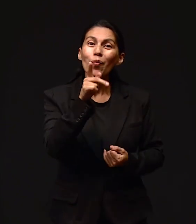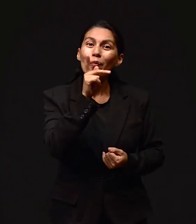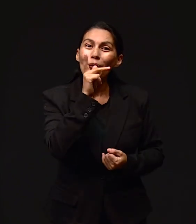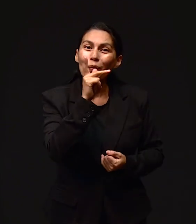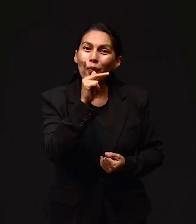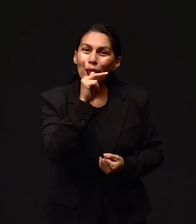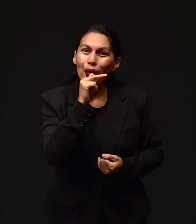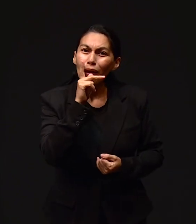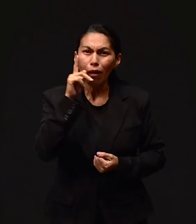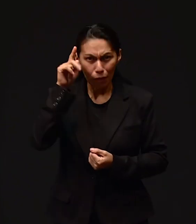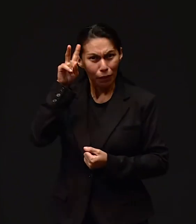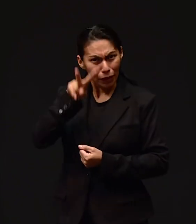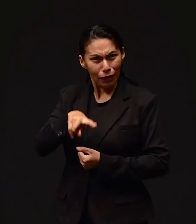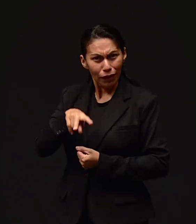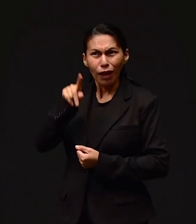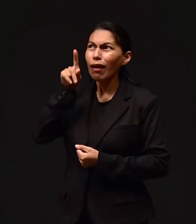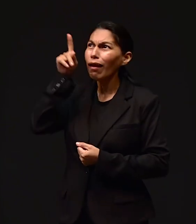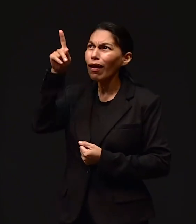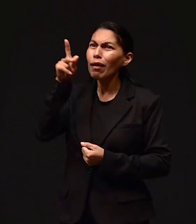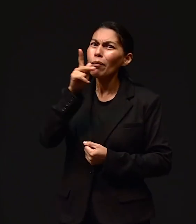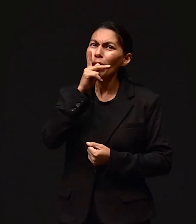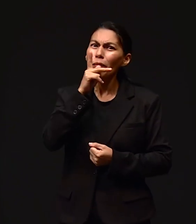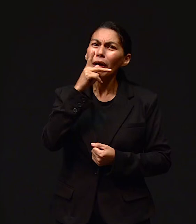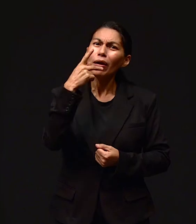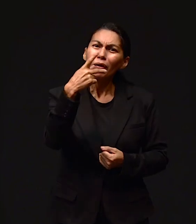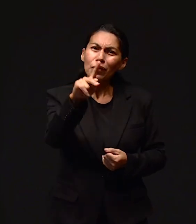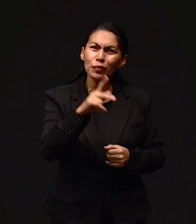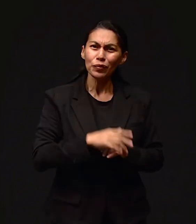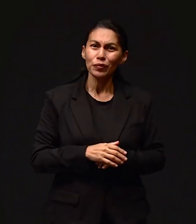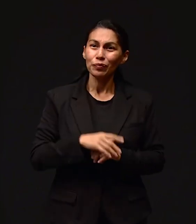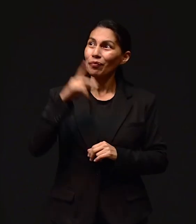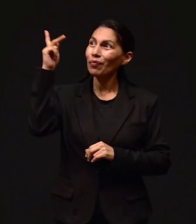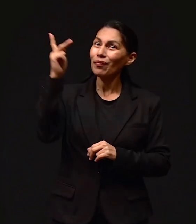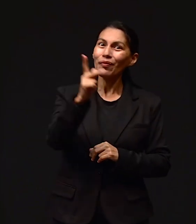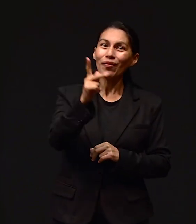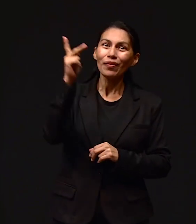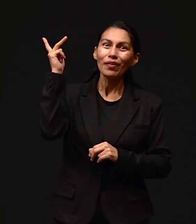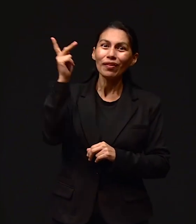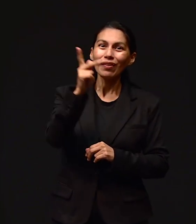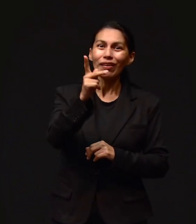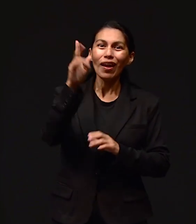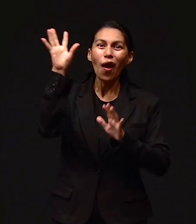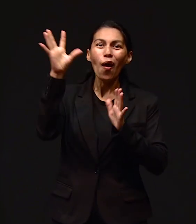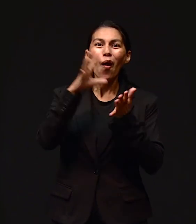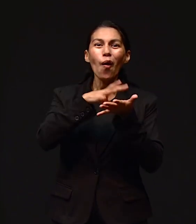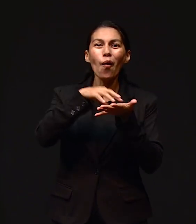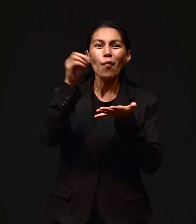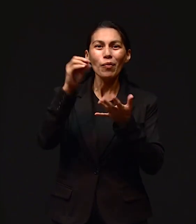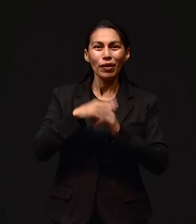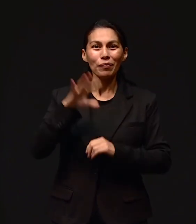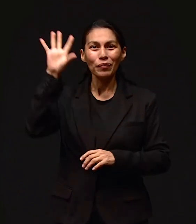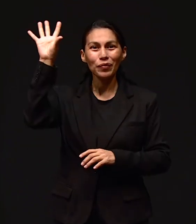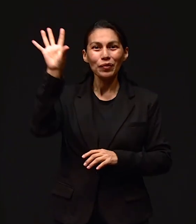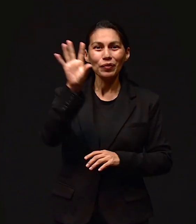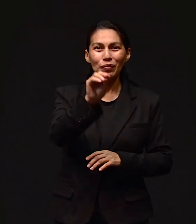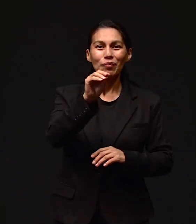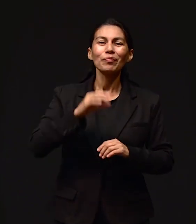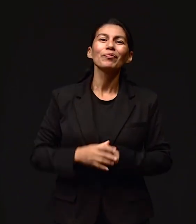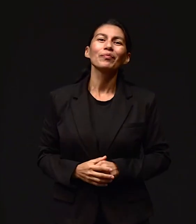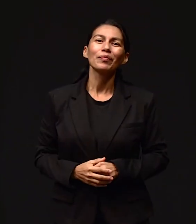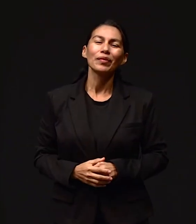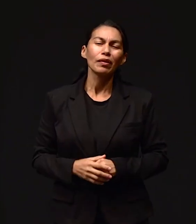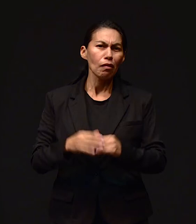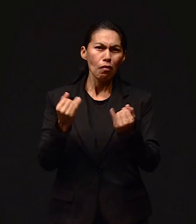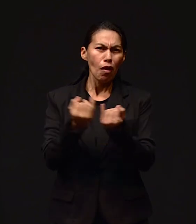fuiste hecho a imagen y semejanza de Él. Por eso puedes amar, puedes hablar, puedes